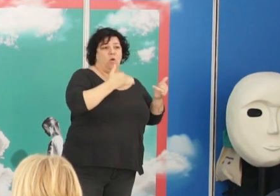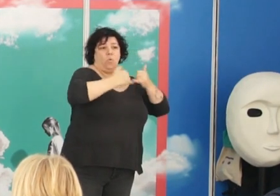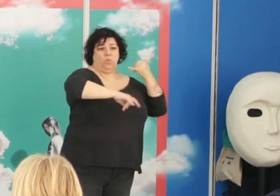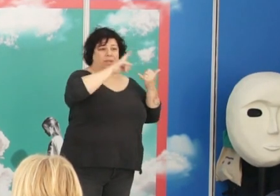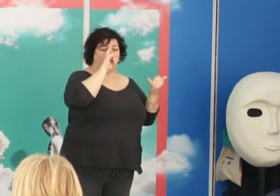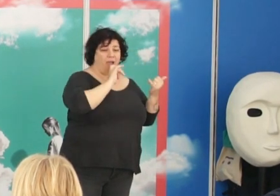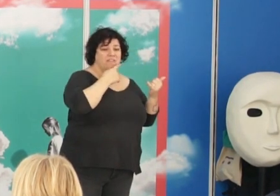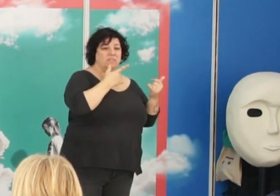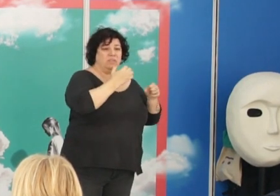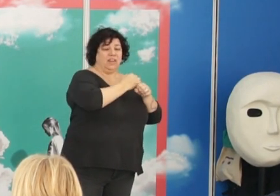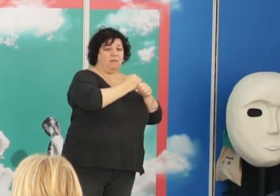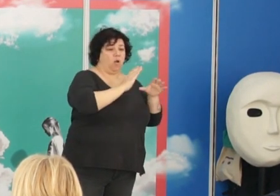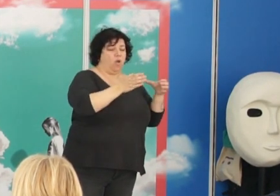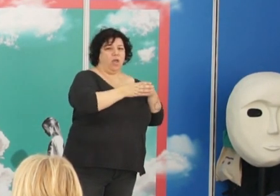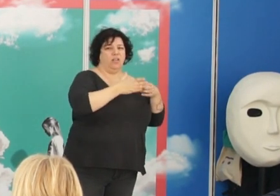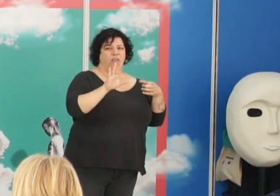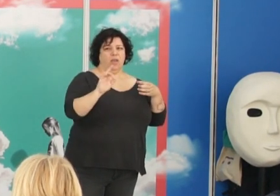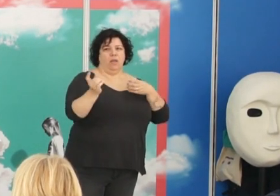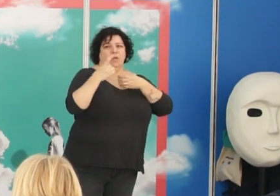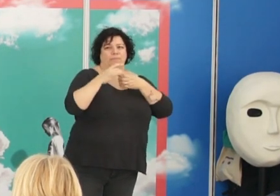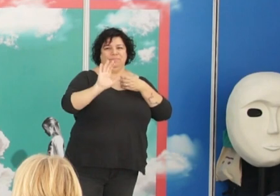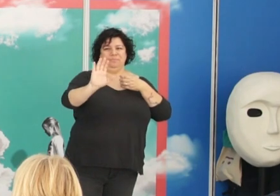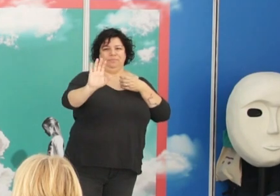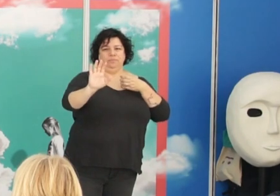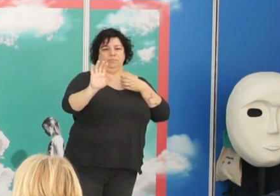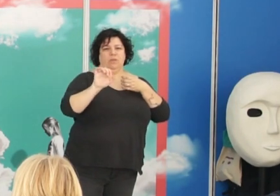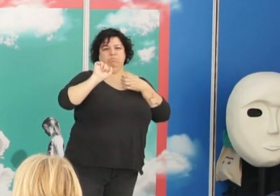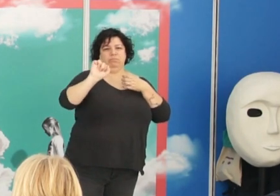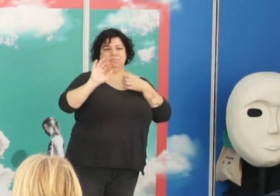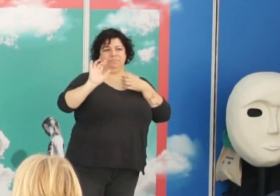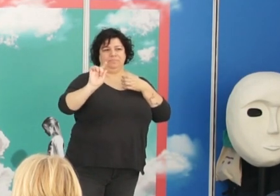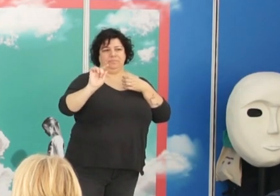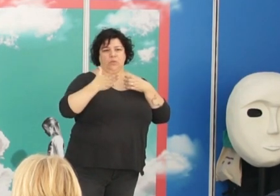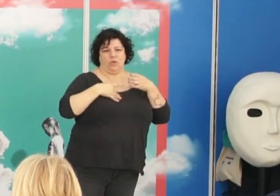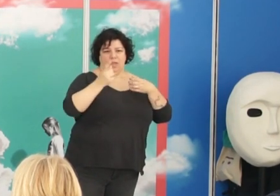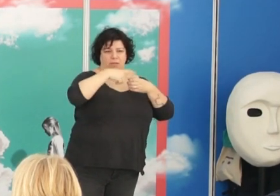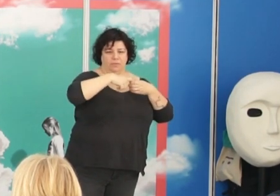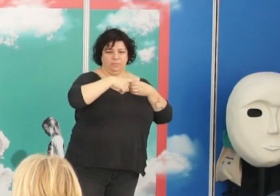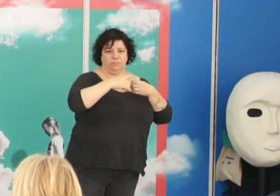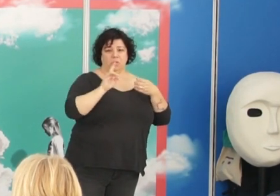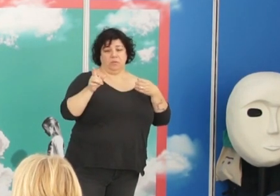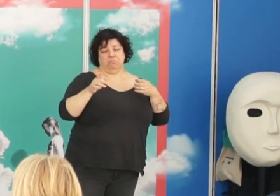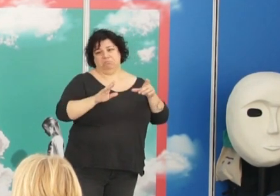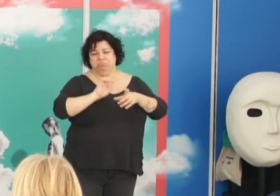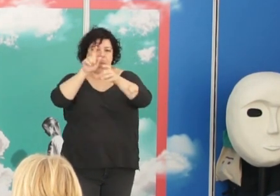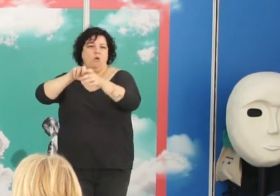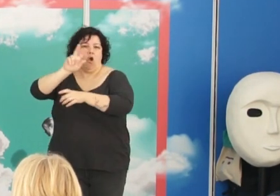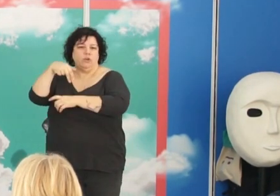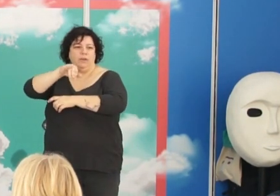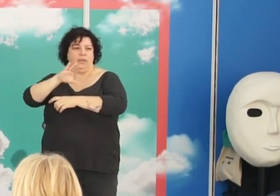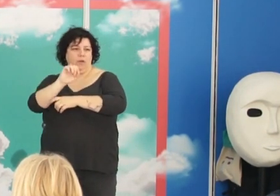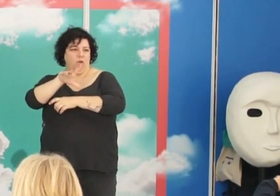años de trayectoria y no hace tapío del Río Ortega en su equipo y él va con Nicolás Achúcaro.